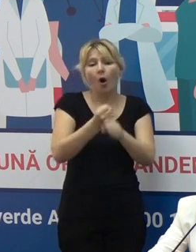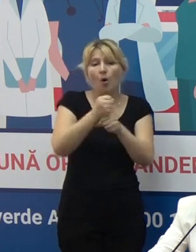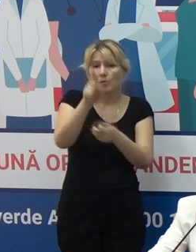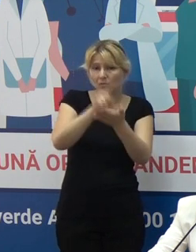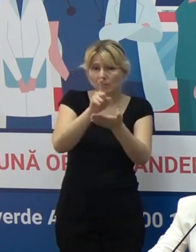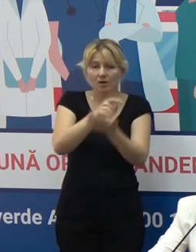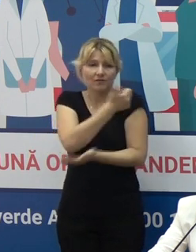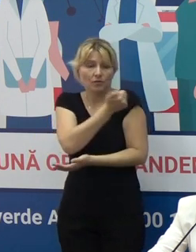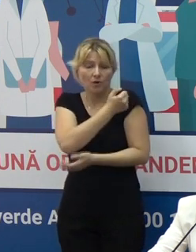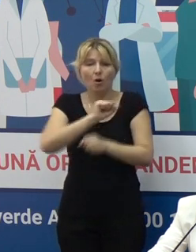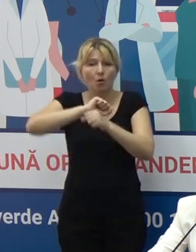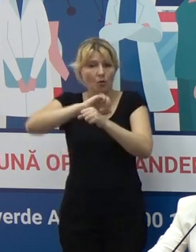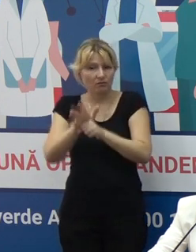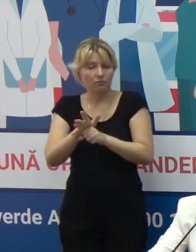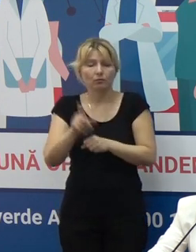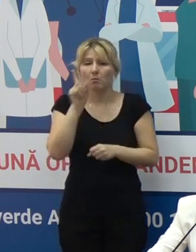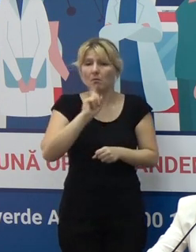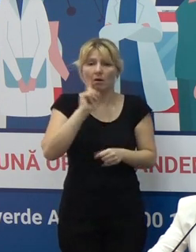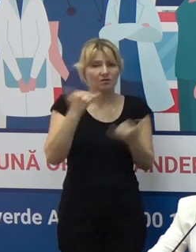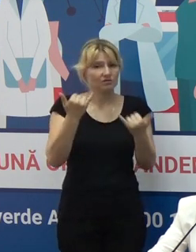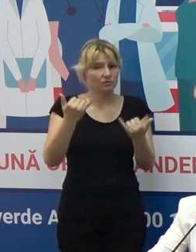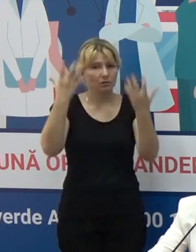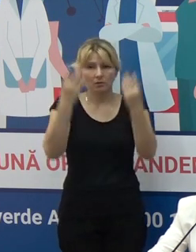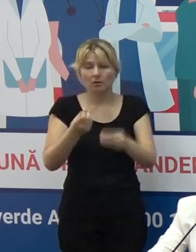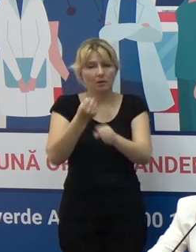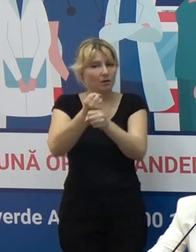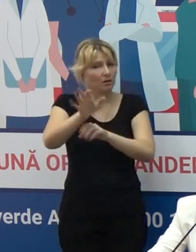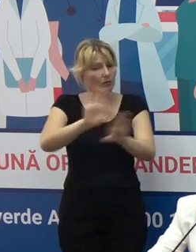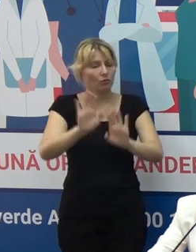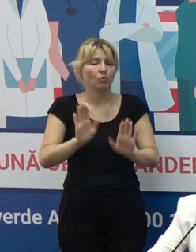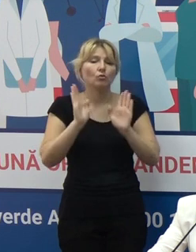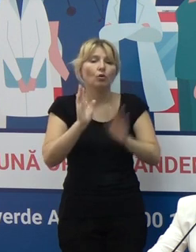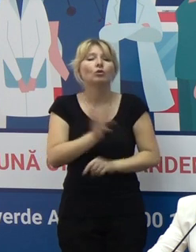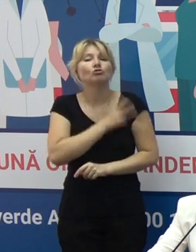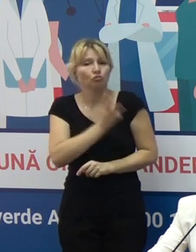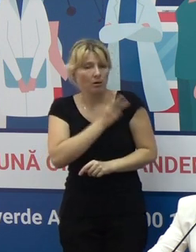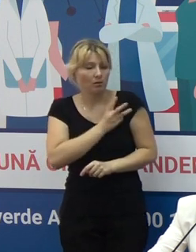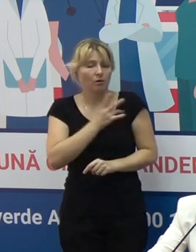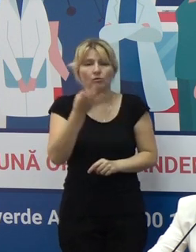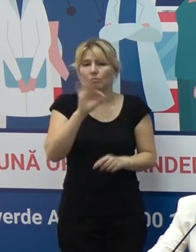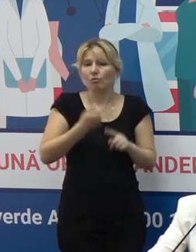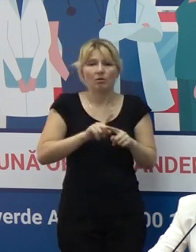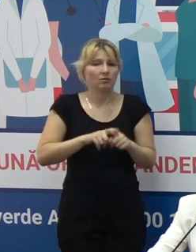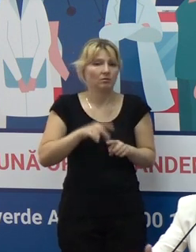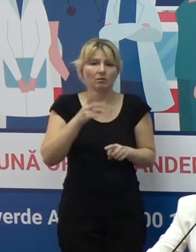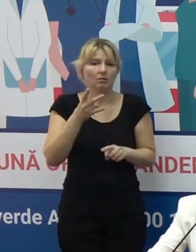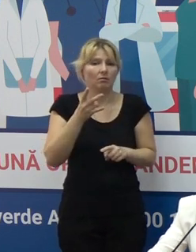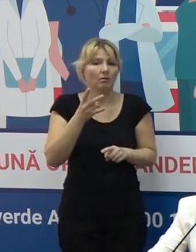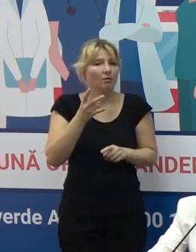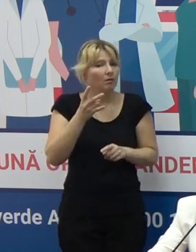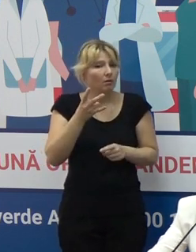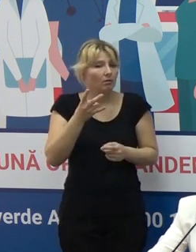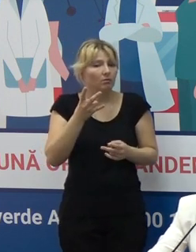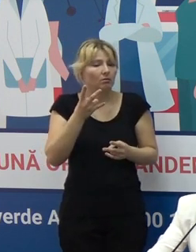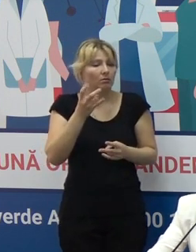pentru coronavirus, la momentul dat, nu este obligatorie, este voluntară, dar asta nu înseamnă că noi nu trebuie să dăm